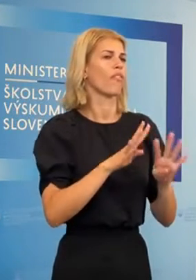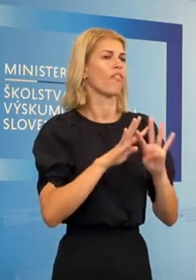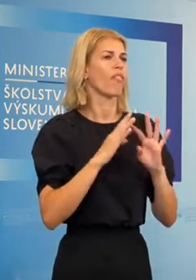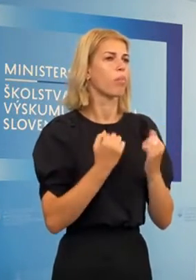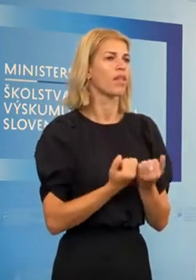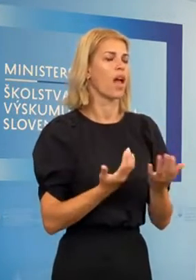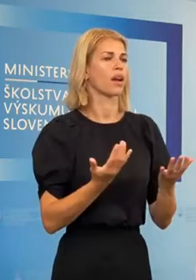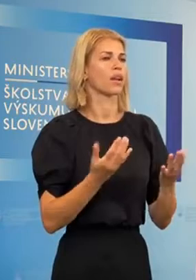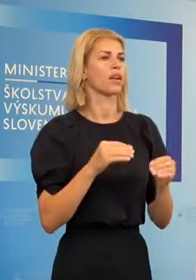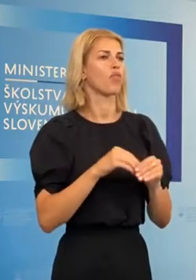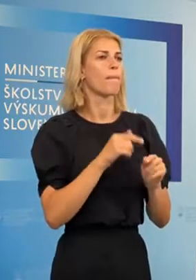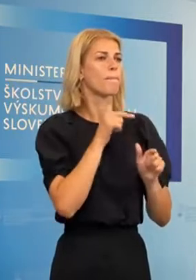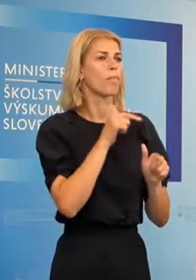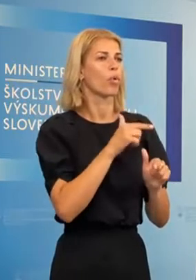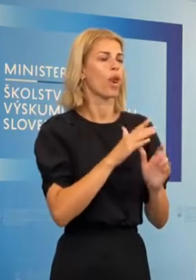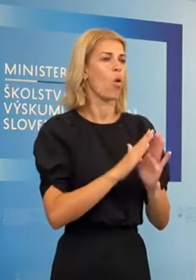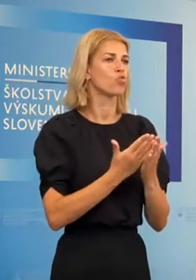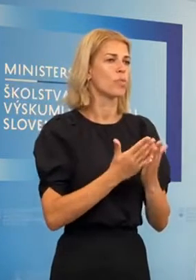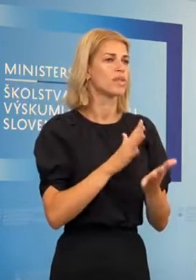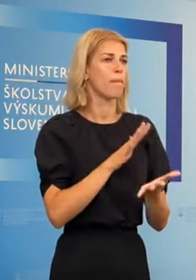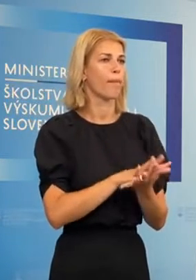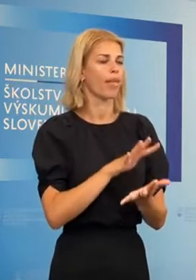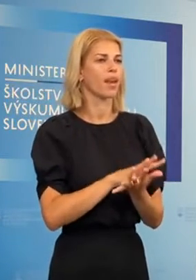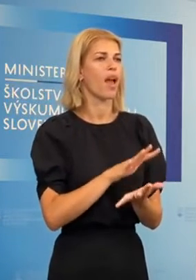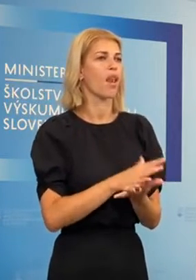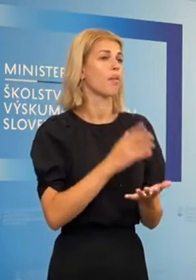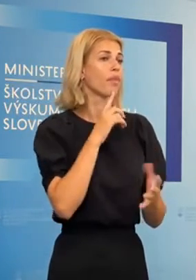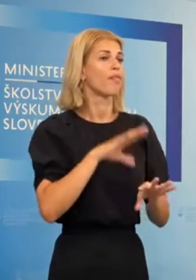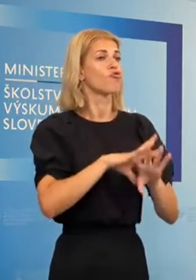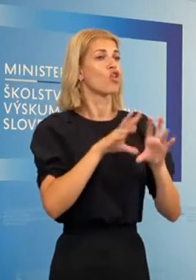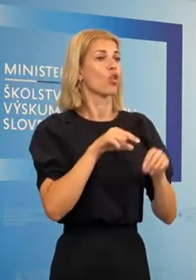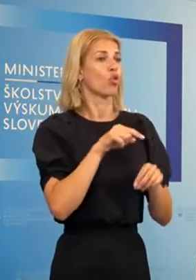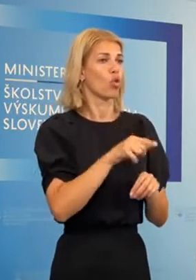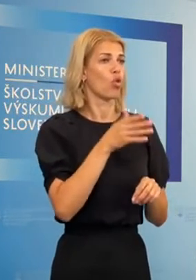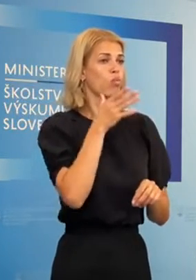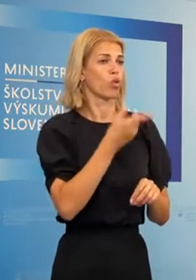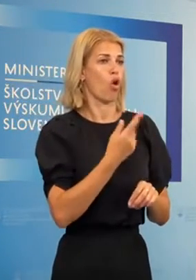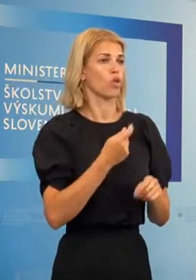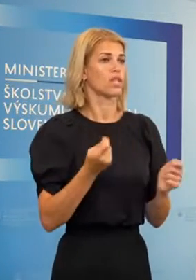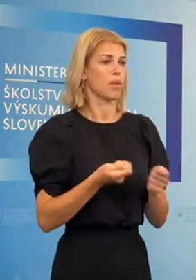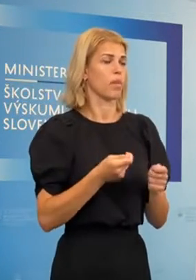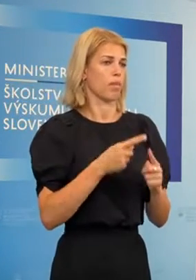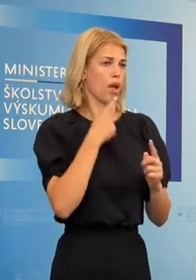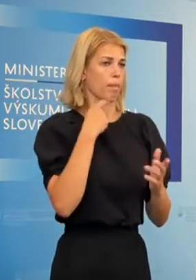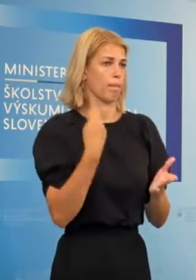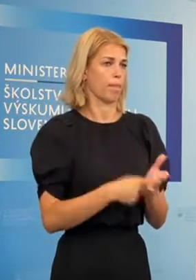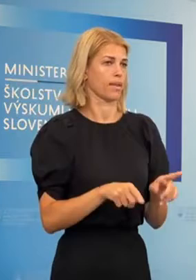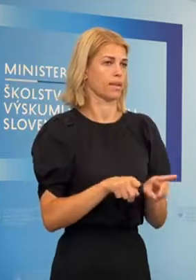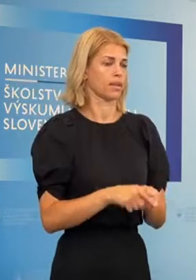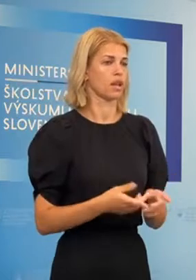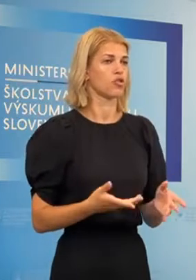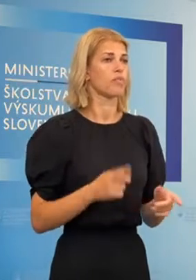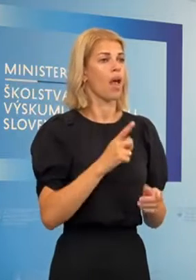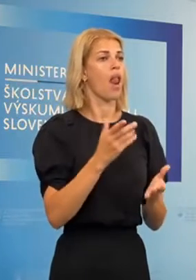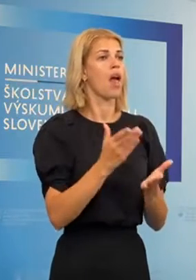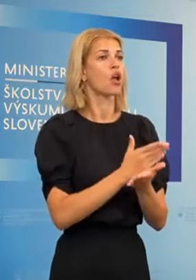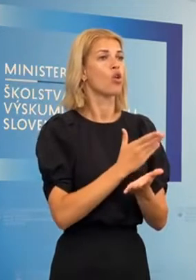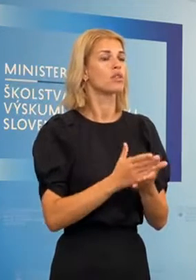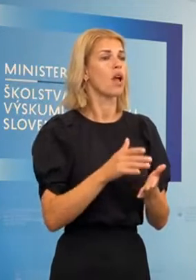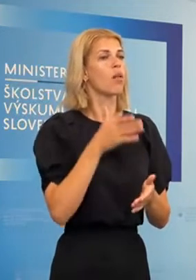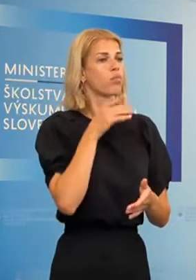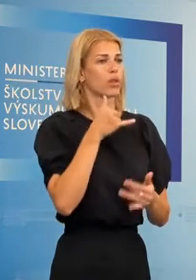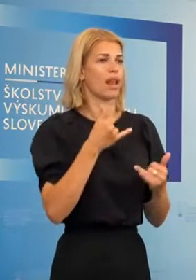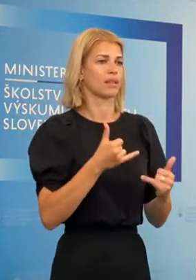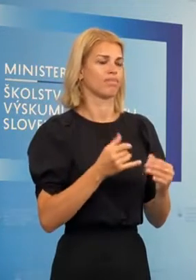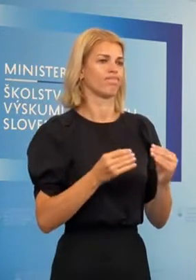rôzne podporné učebnice, materiály, všetko toto bude prebiehať aj od septembra. S tým rozdielom, že systémovo ešte aj v